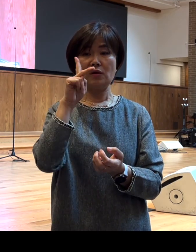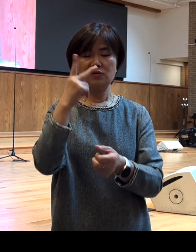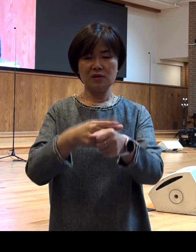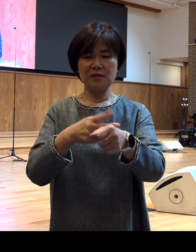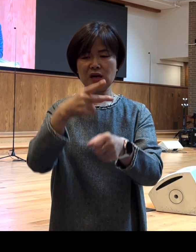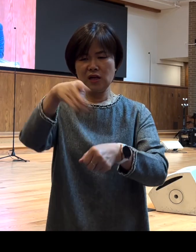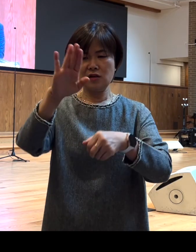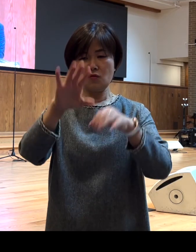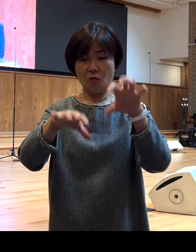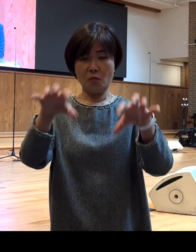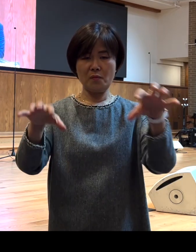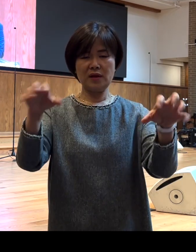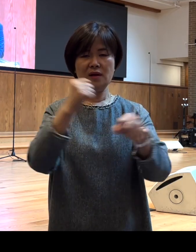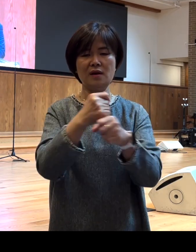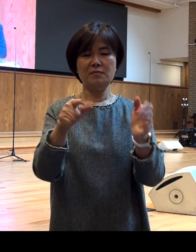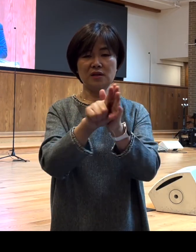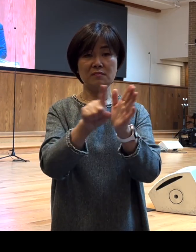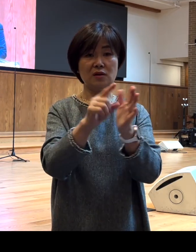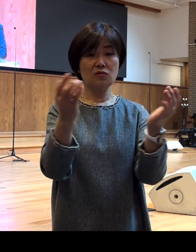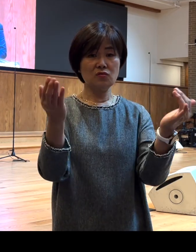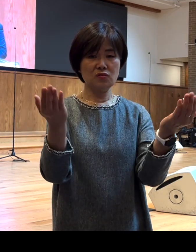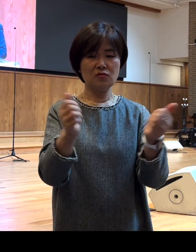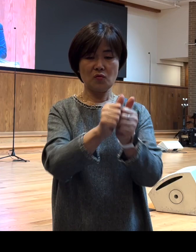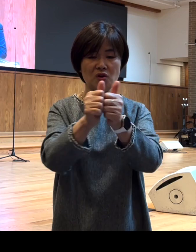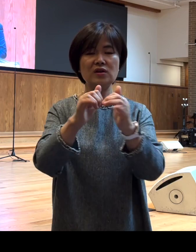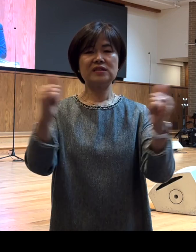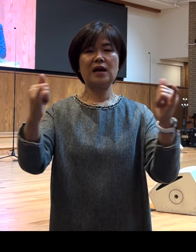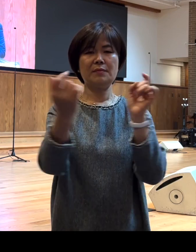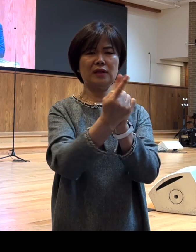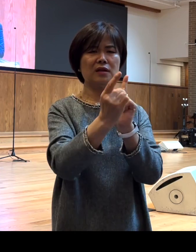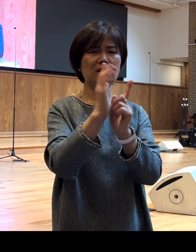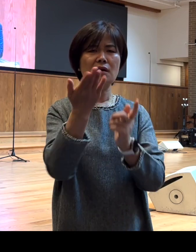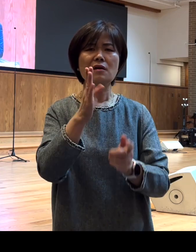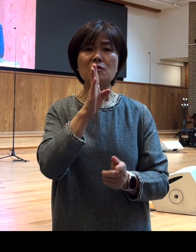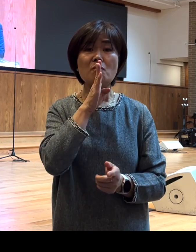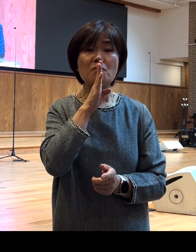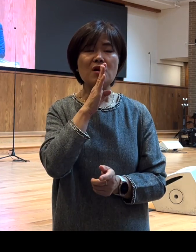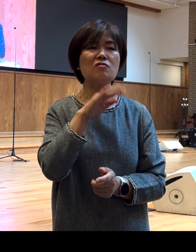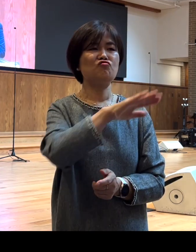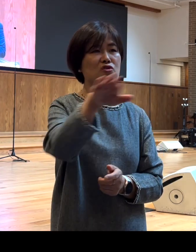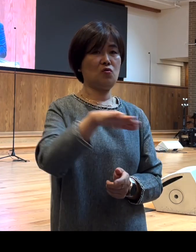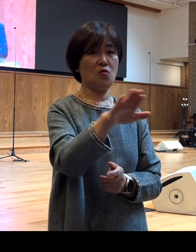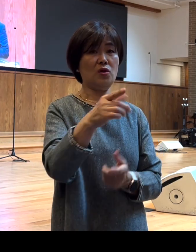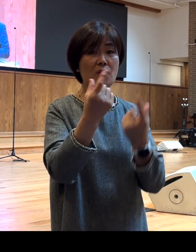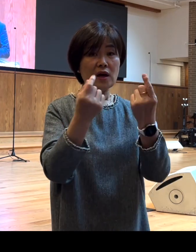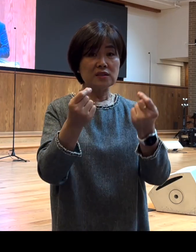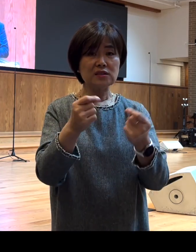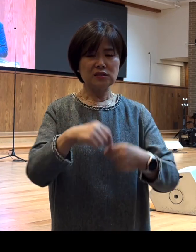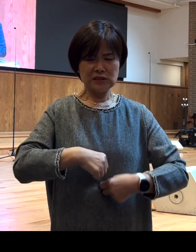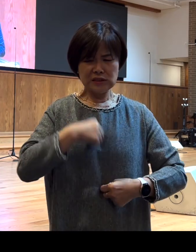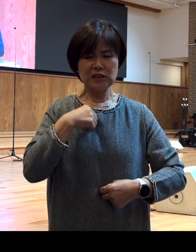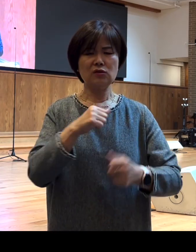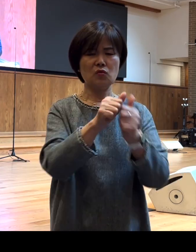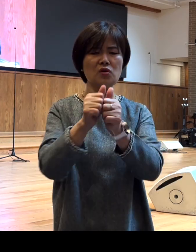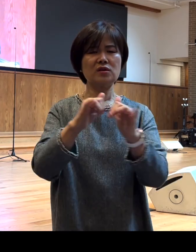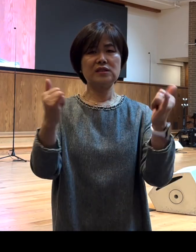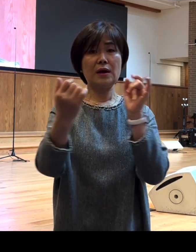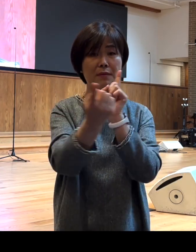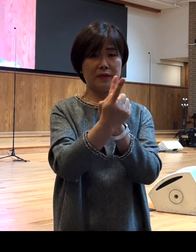신실한 믿음의 동역자를 만났는데 과연 우리도 어떻게 그런 신실한 동역자를 만날 수 있을